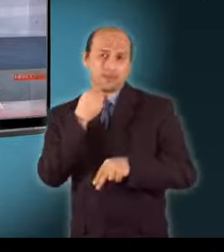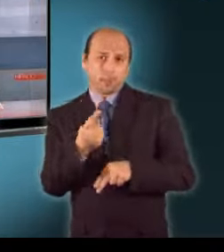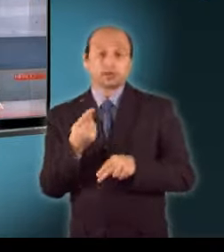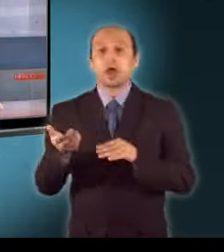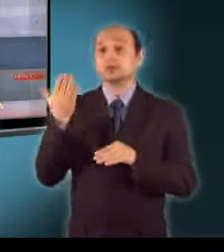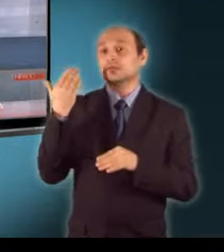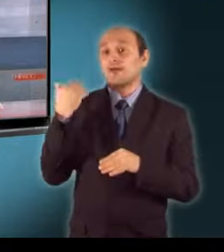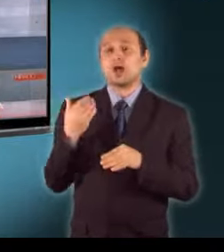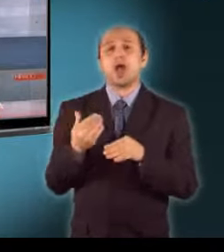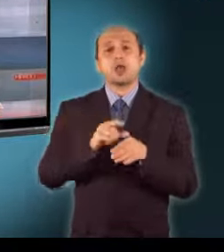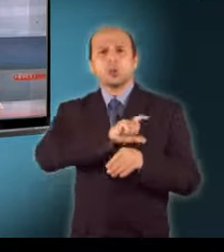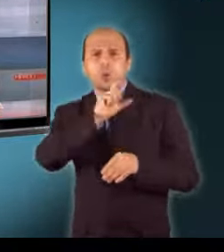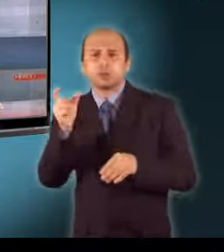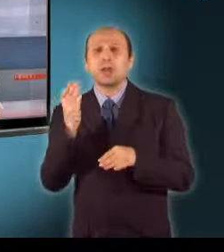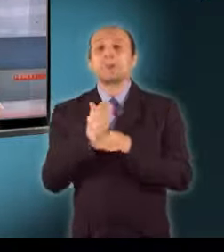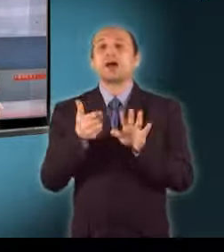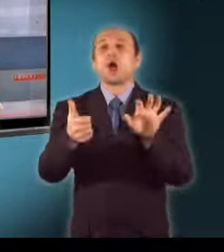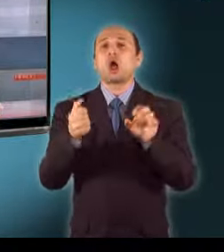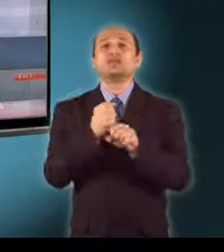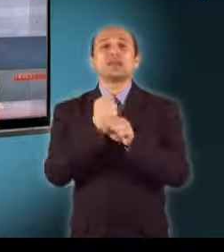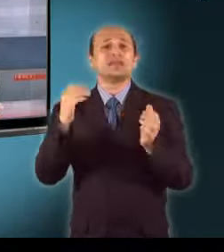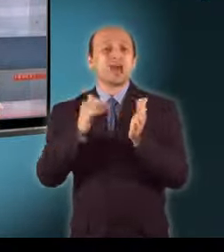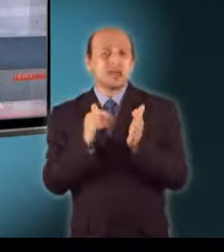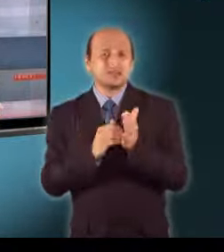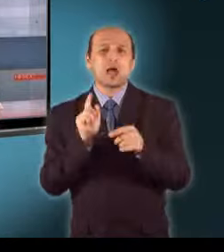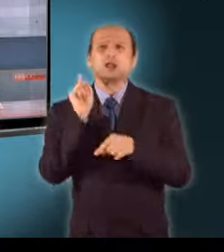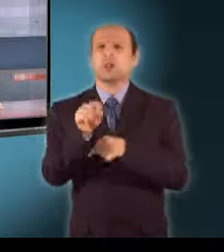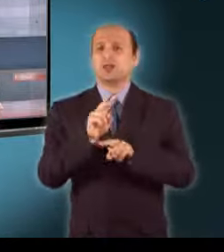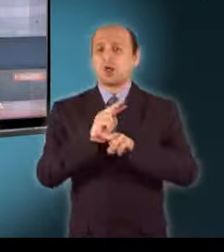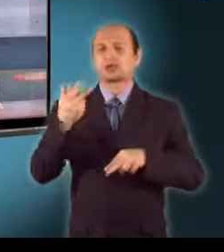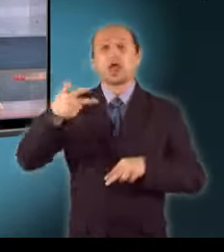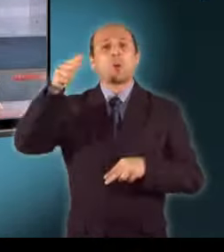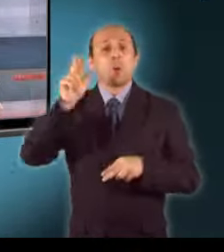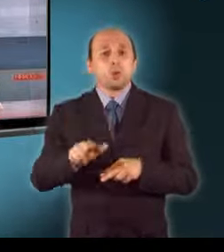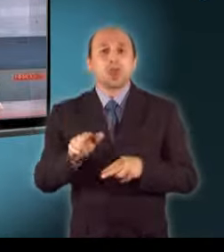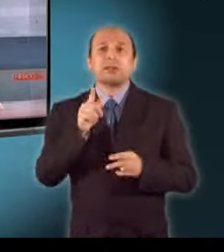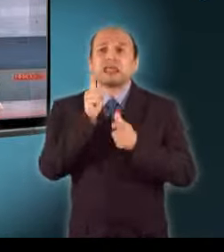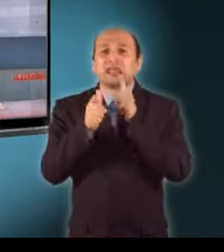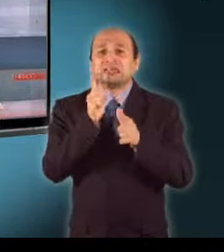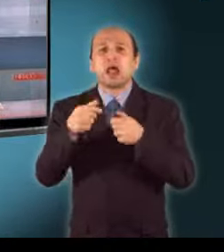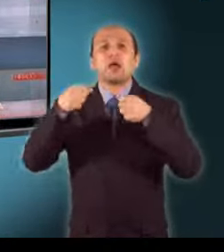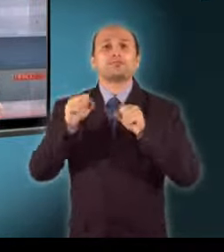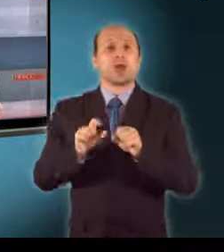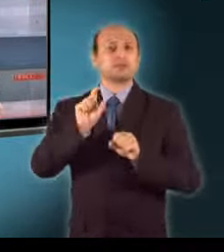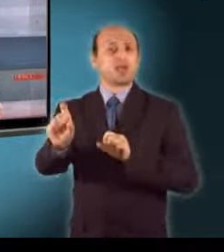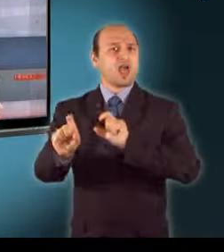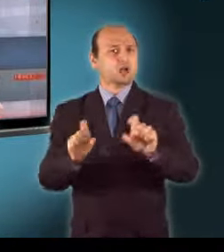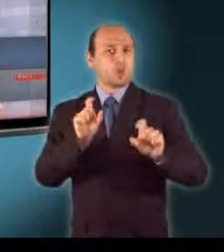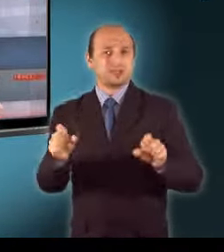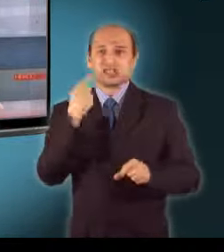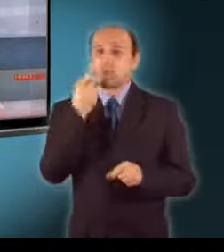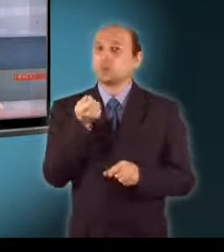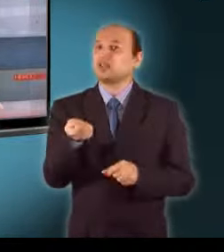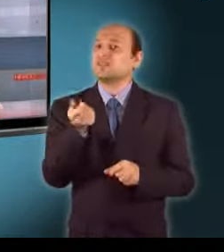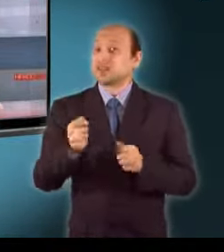ezret is meghaladta azoknak a száma, akik három hónapnál hosszabb ideje tartoznak bankjuknak. Bár tavaly őszóta az